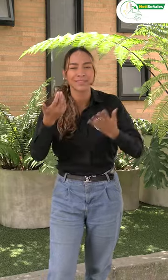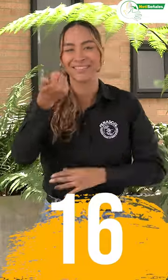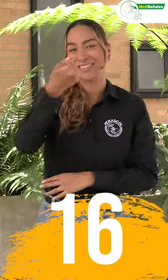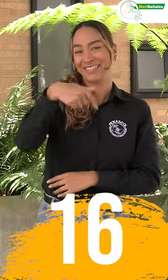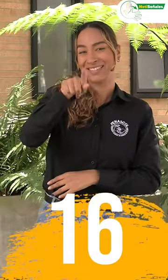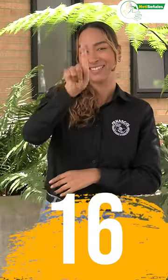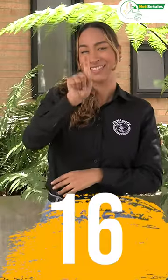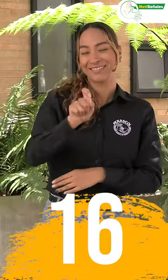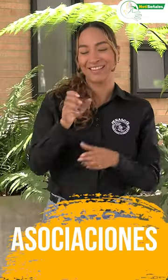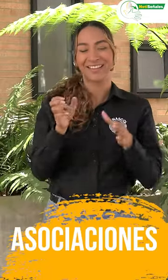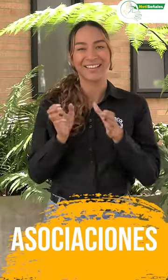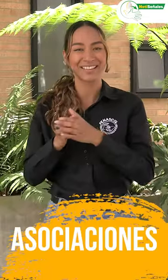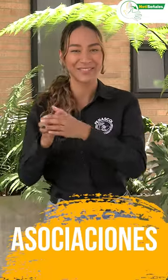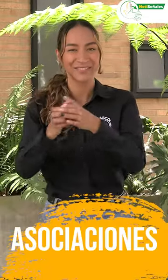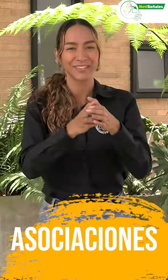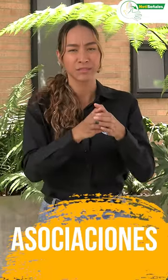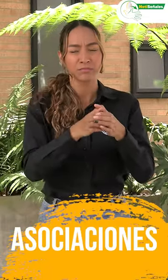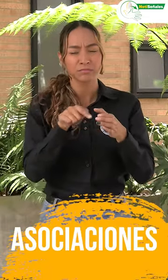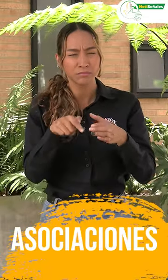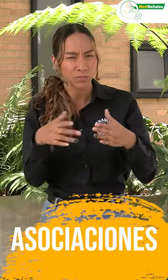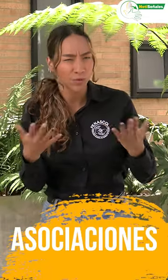A continuación te muestro cuáles fueron.